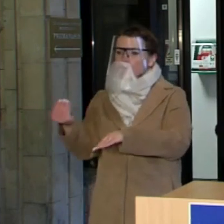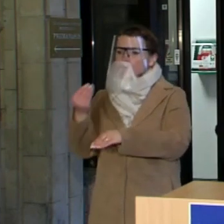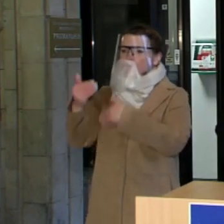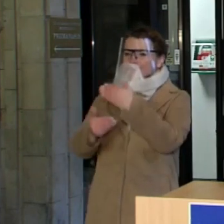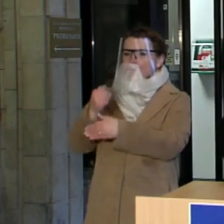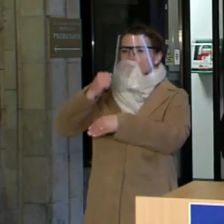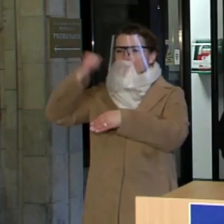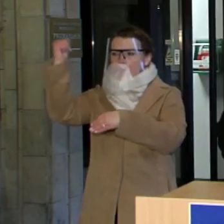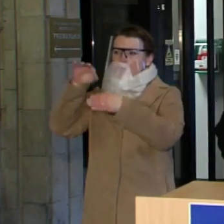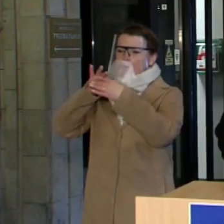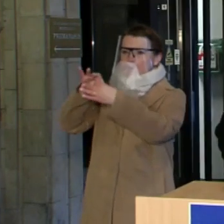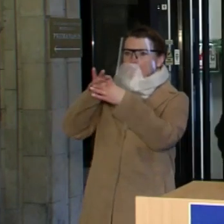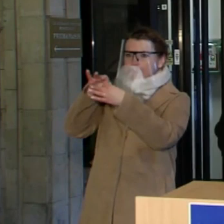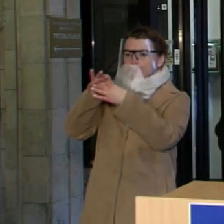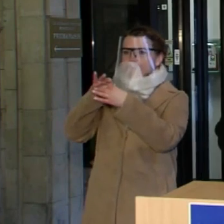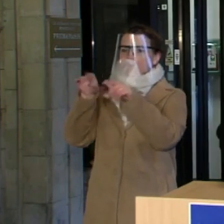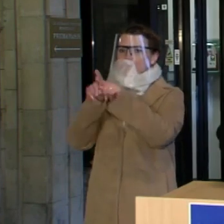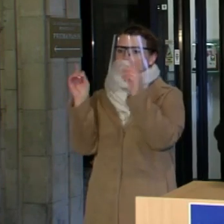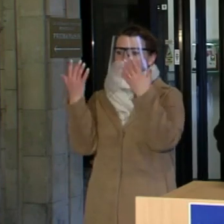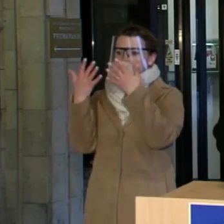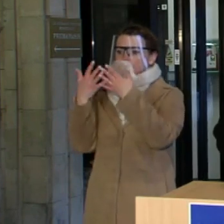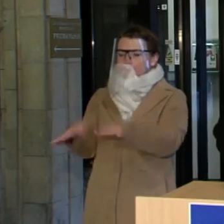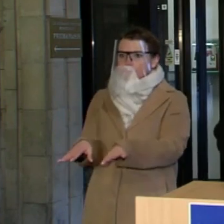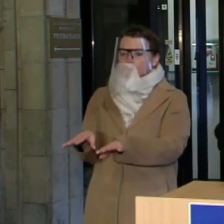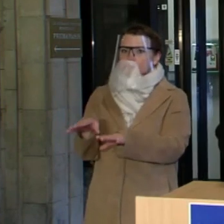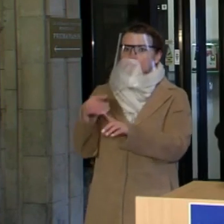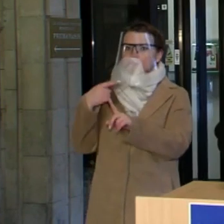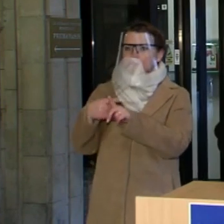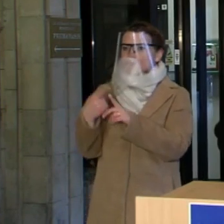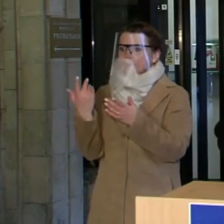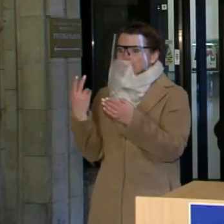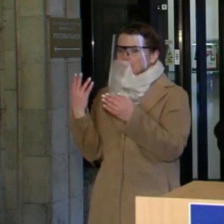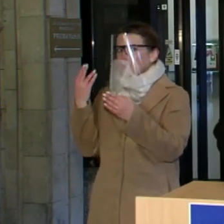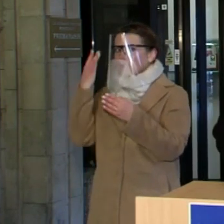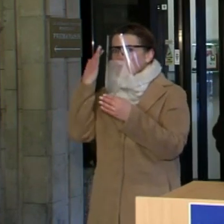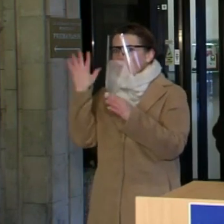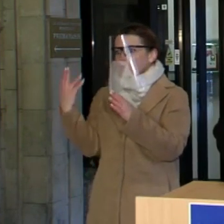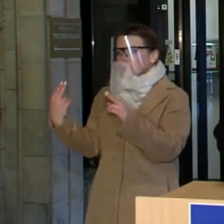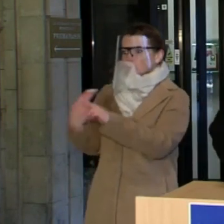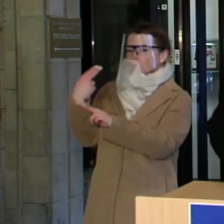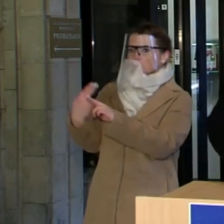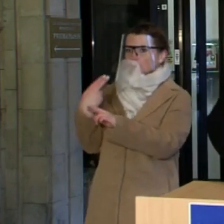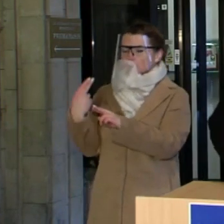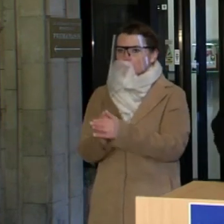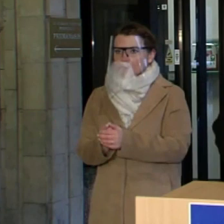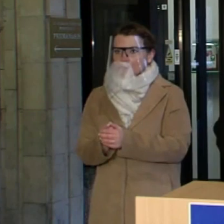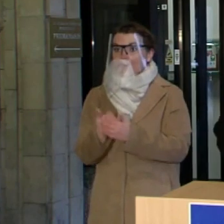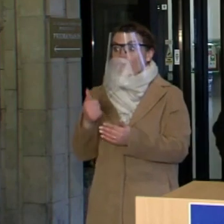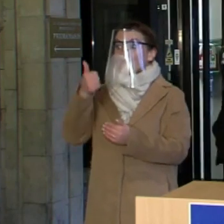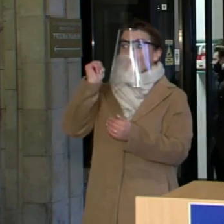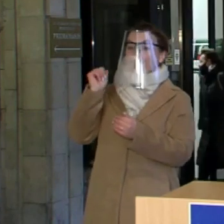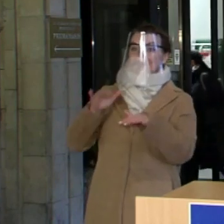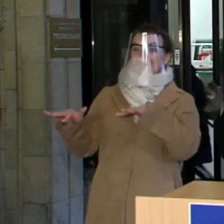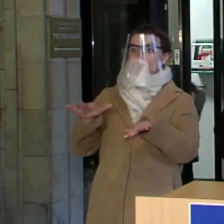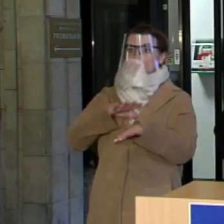demokratinėmis tartum, tam pamažiau reikalingas arba gal kartais net ir trukdantis. Ir turbūt gal vadydami pirštais į vakarykštius